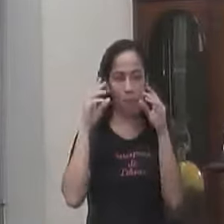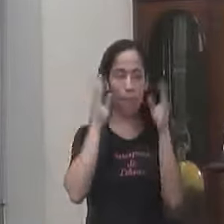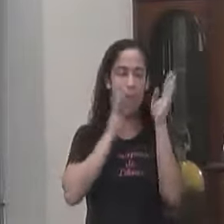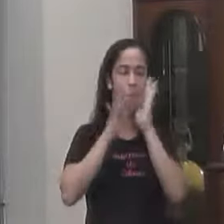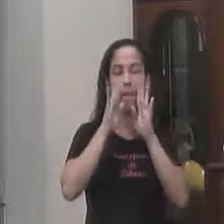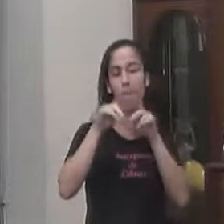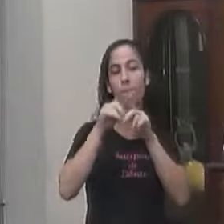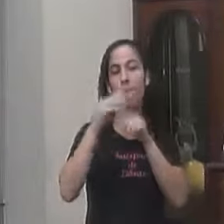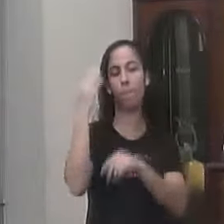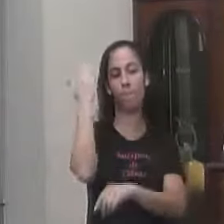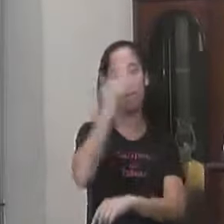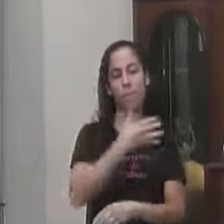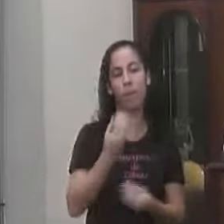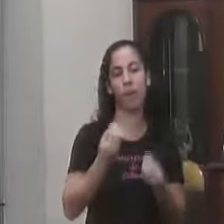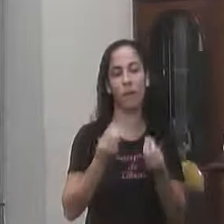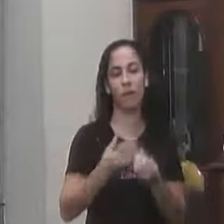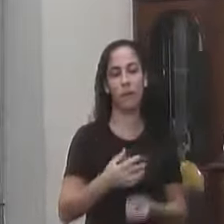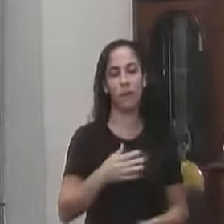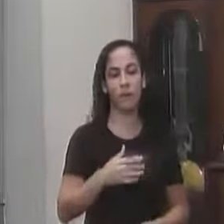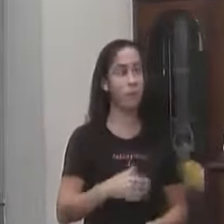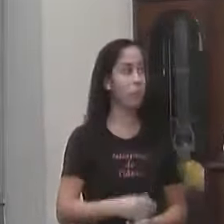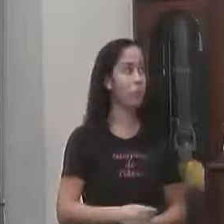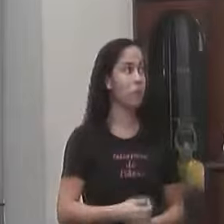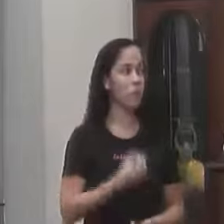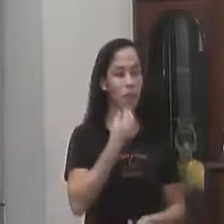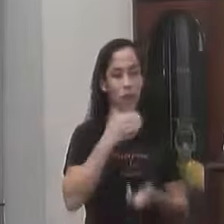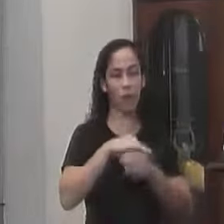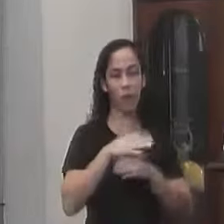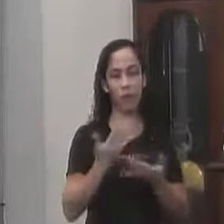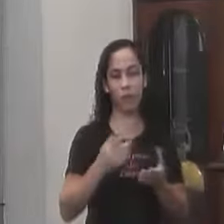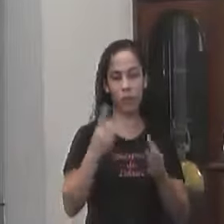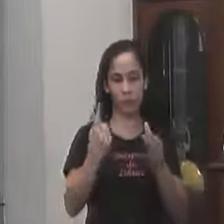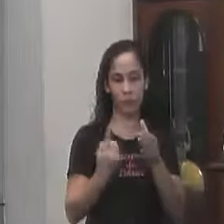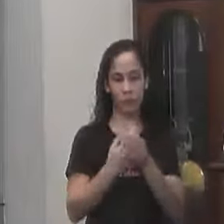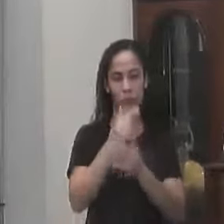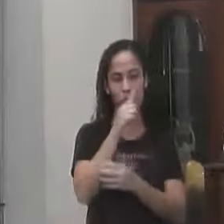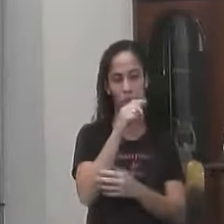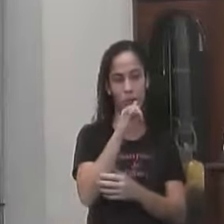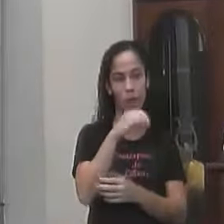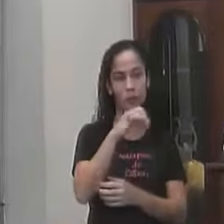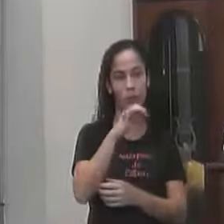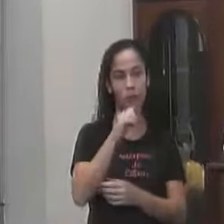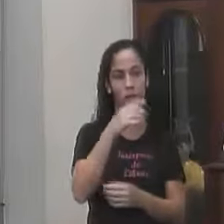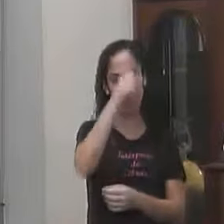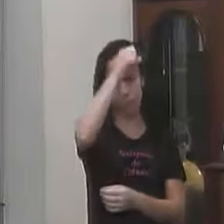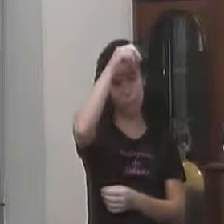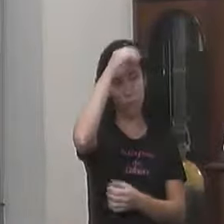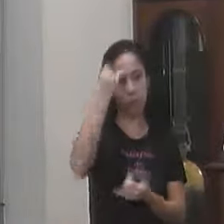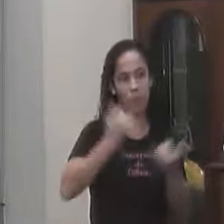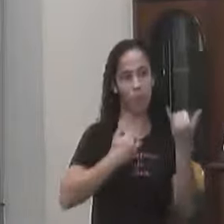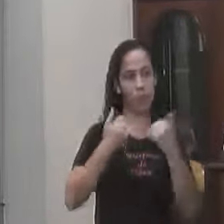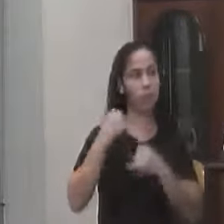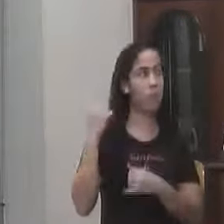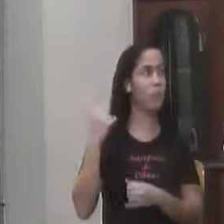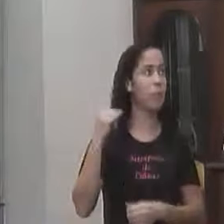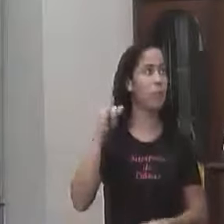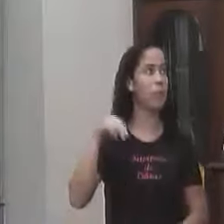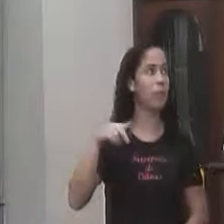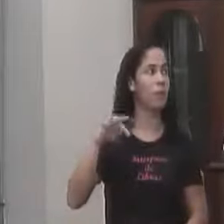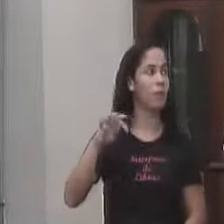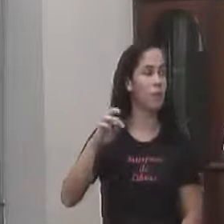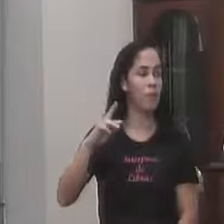presidente Hoje Eu estive No gabinete Do prefeito E ele me deu Uma notícia Interessante David